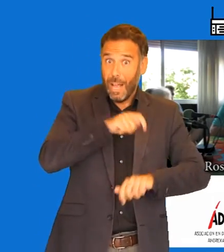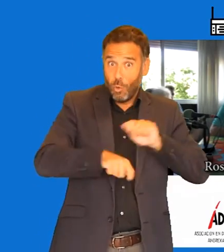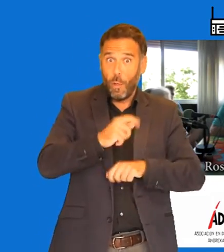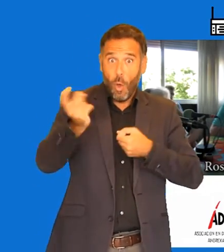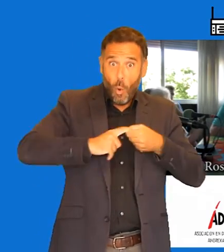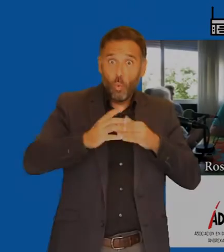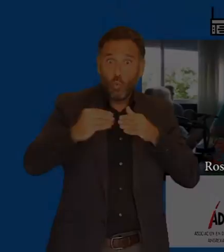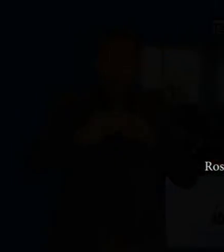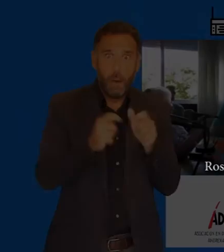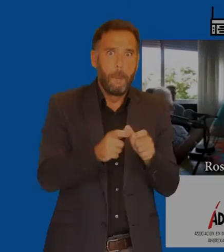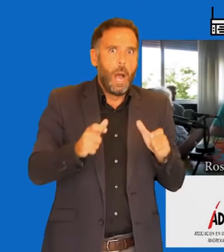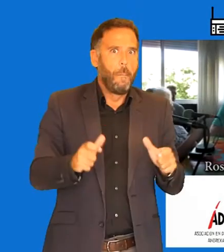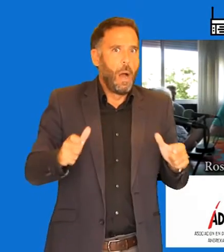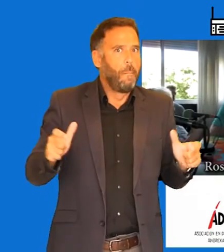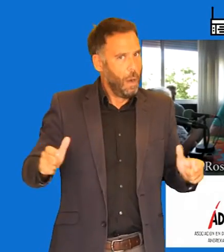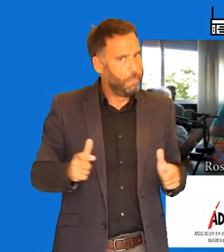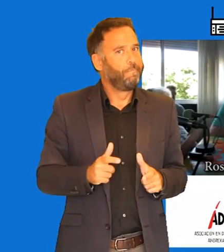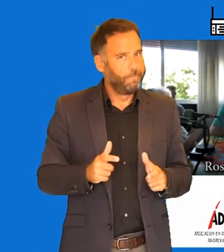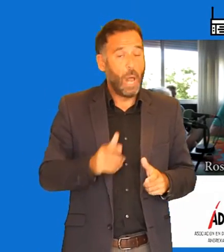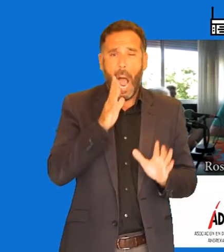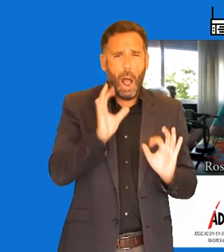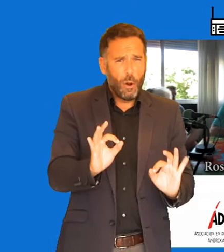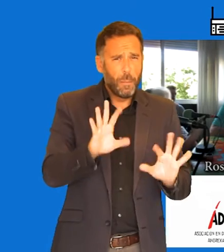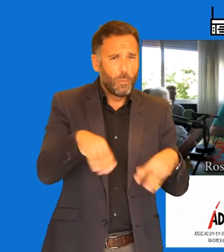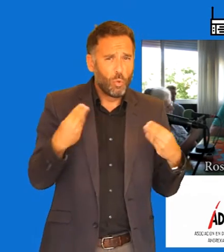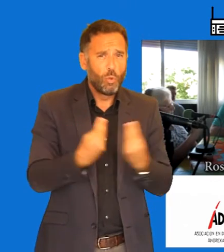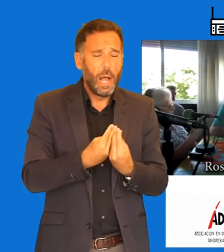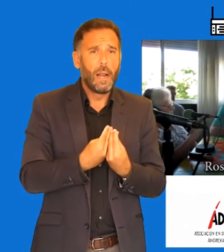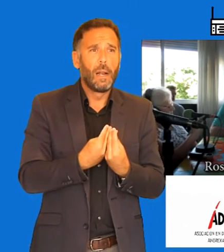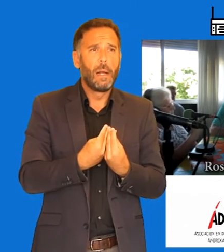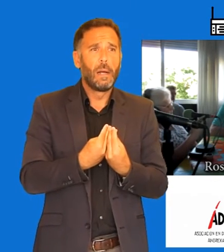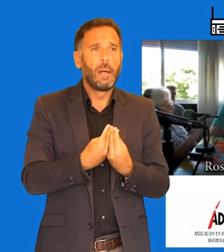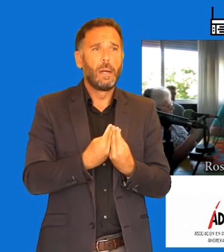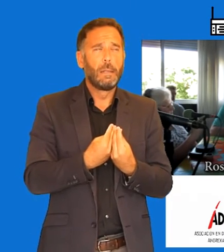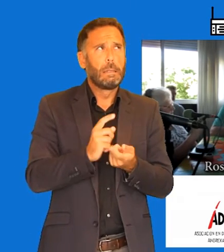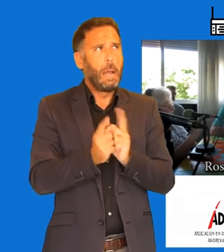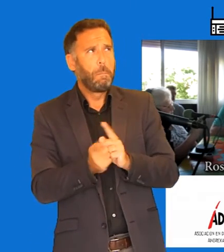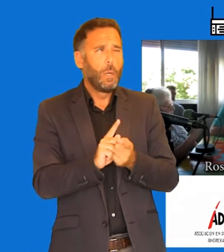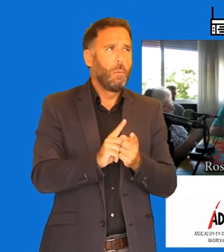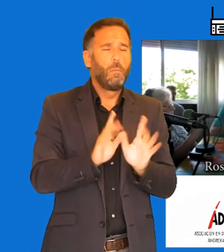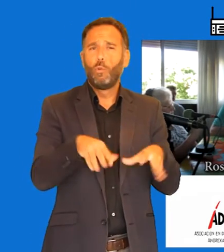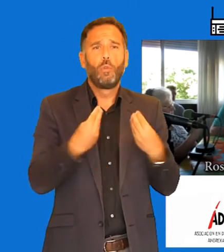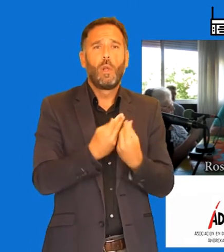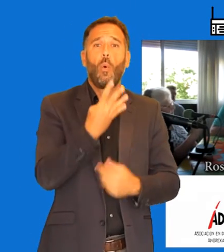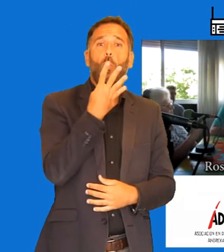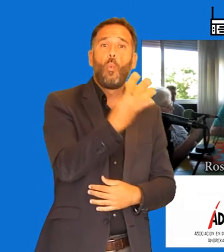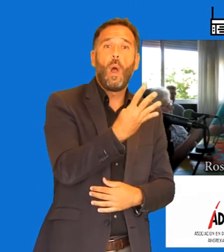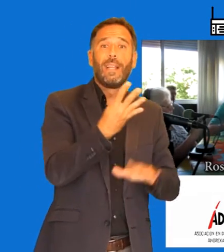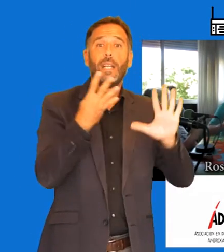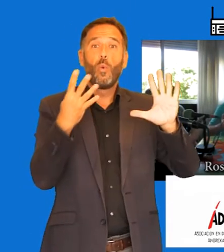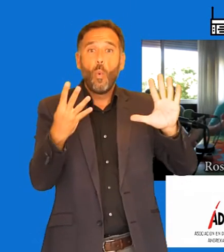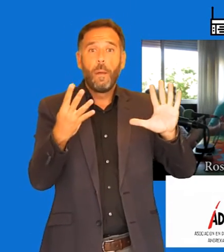lista de espera. La mía estamos ahora mismo, ahora mismo, con unos cambios que ha habido. Hay 49 niñas ahora mismo, había